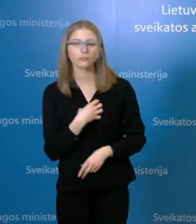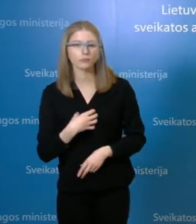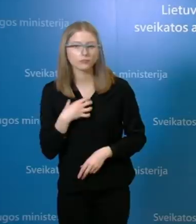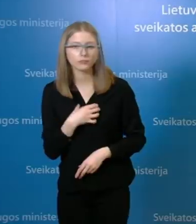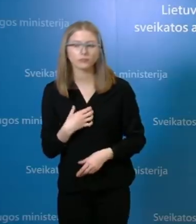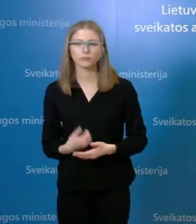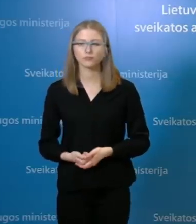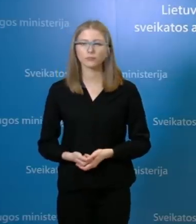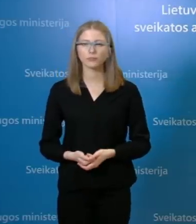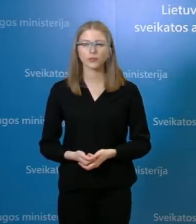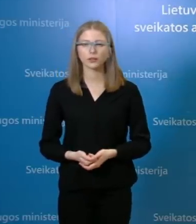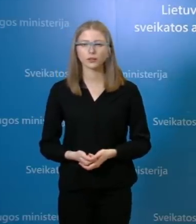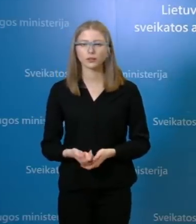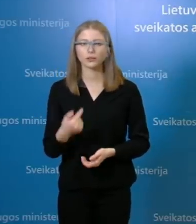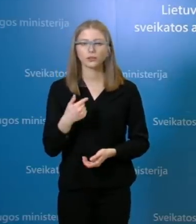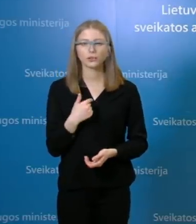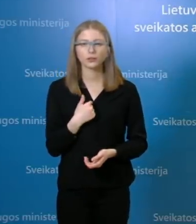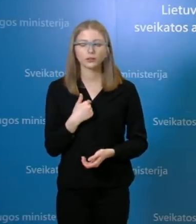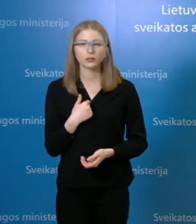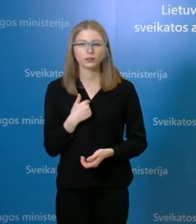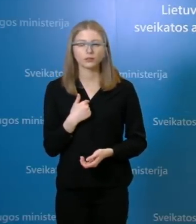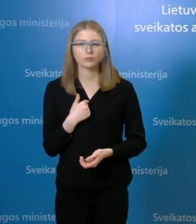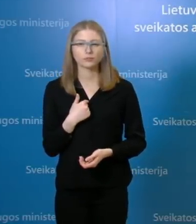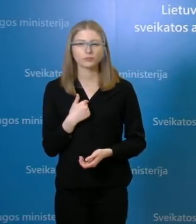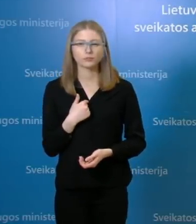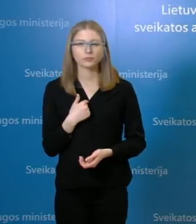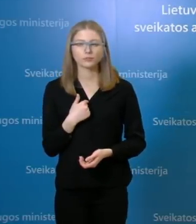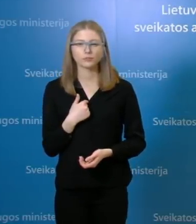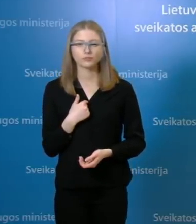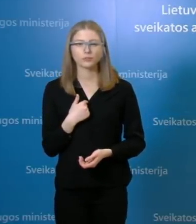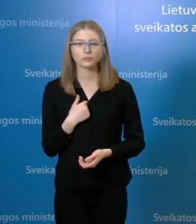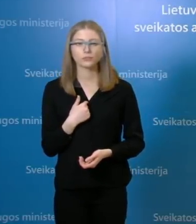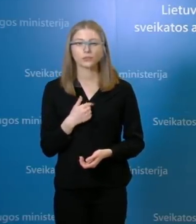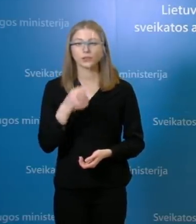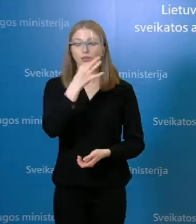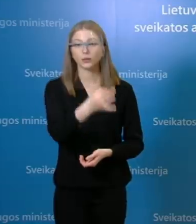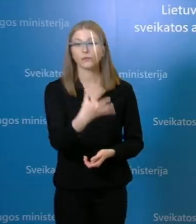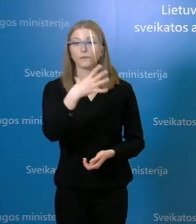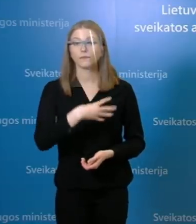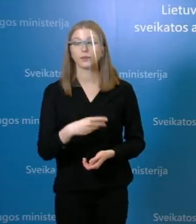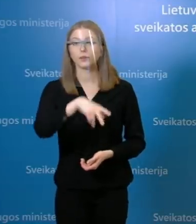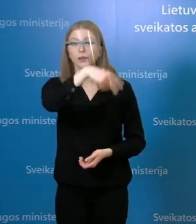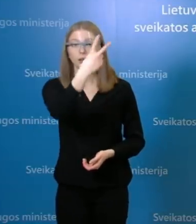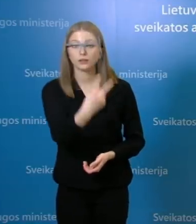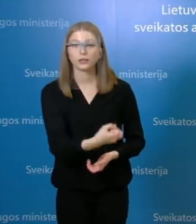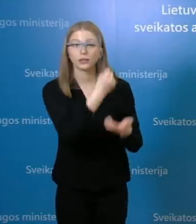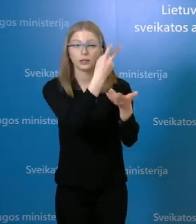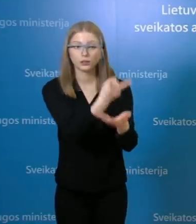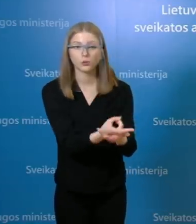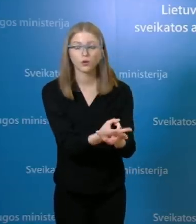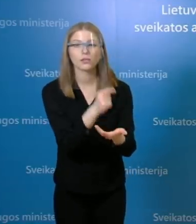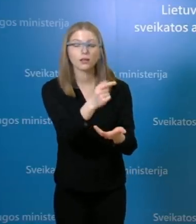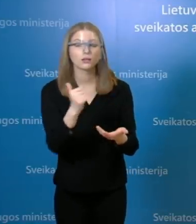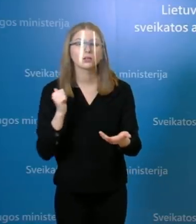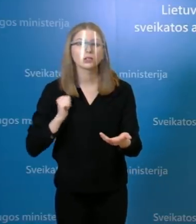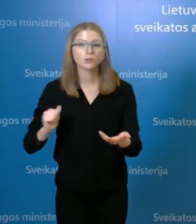kalbėdama apie vietas, kurios yra susijusios su Žydiniu Vilniaus miesto klinikiniai lygoni, aš pabrėžiu, kad žmonės buvo